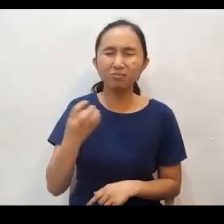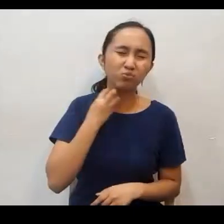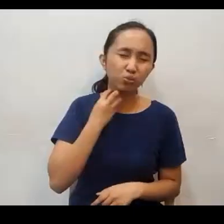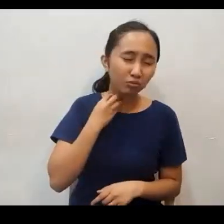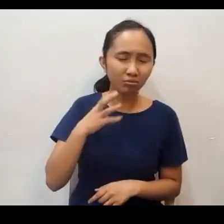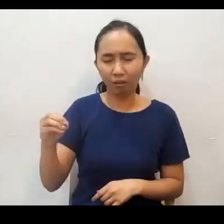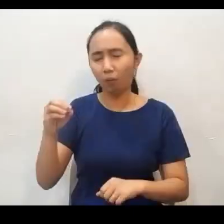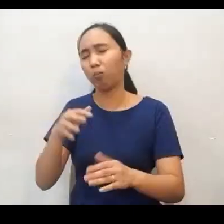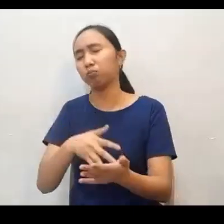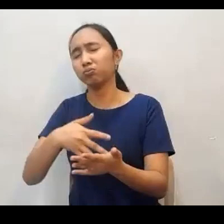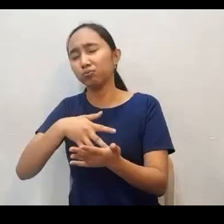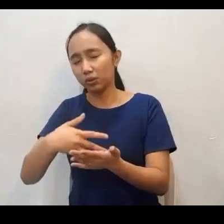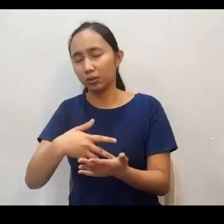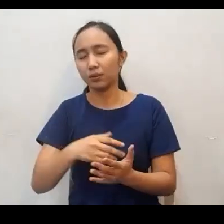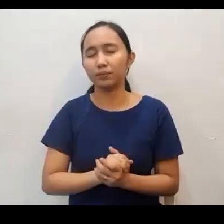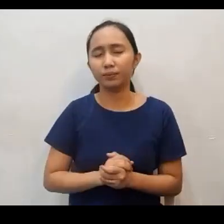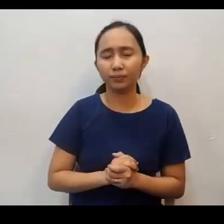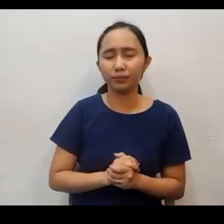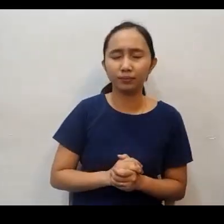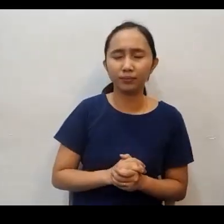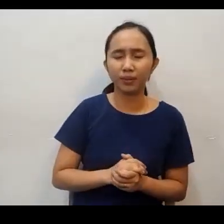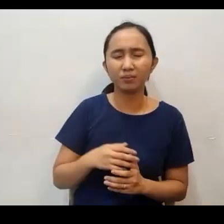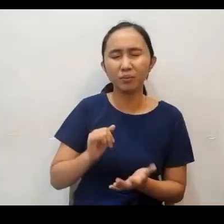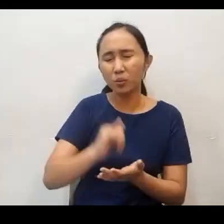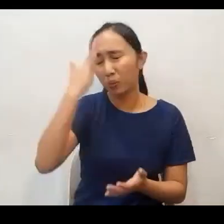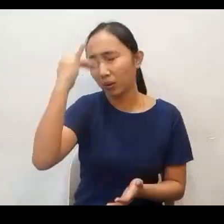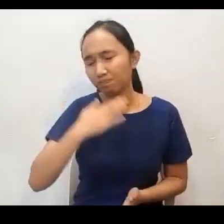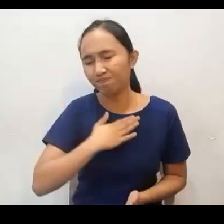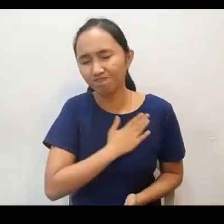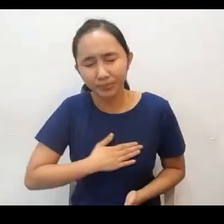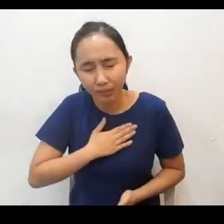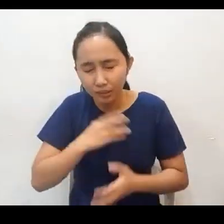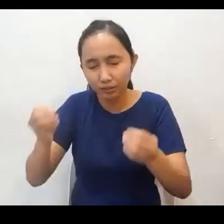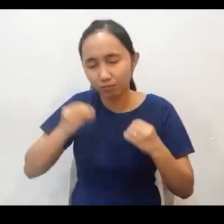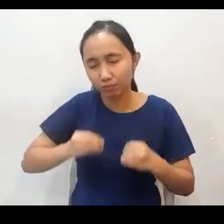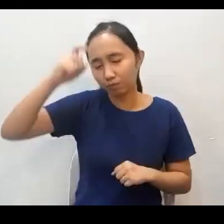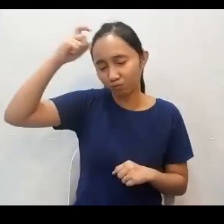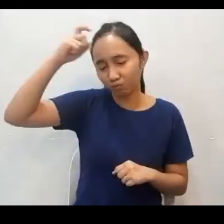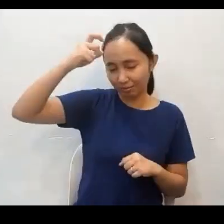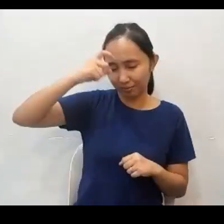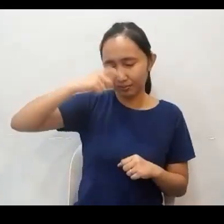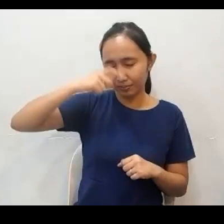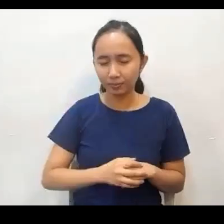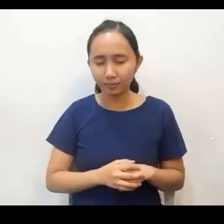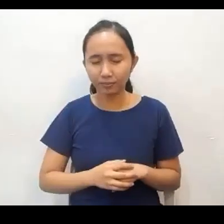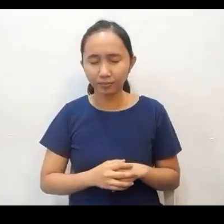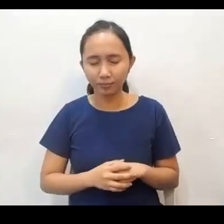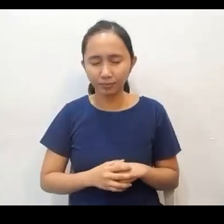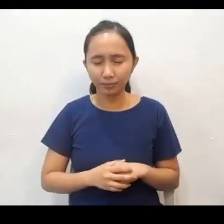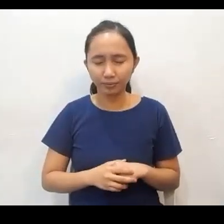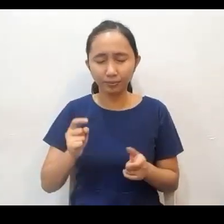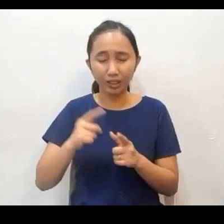Ngunit kami po ay napakahangal at napakahina. So please give us the wisdom kaya pakiusap bigyan niyo po kami ng karunungan upang